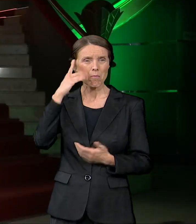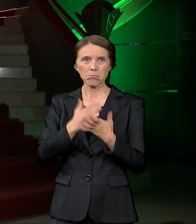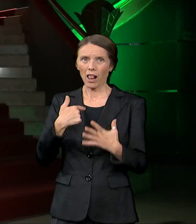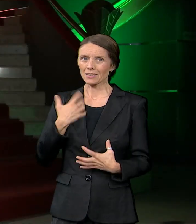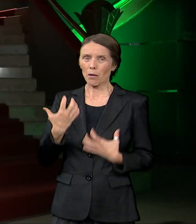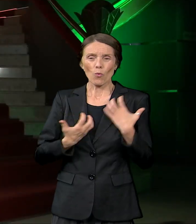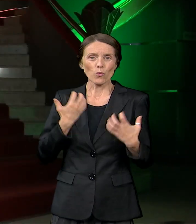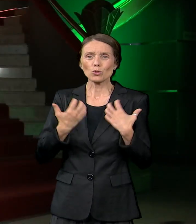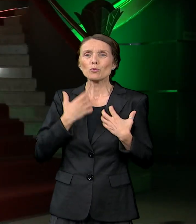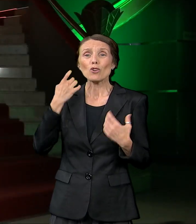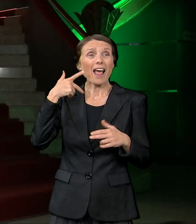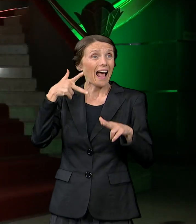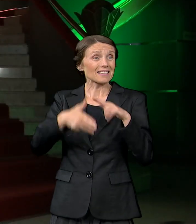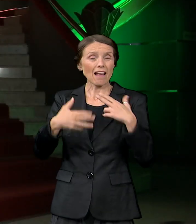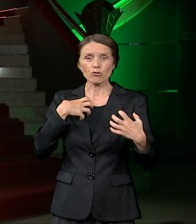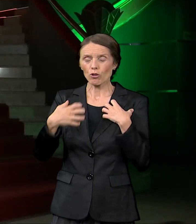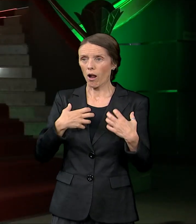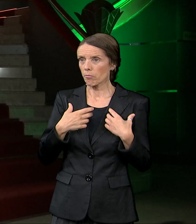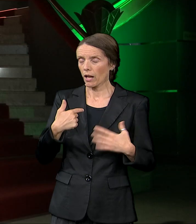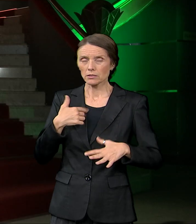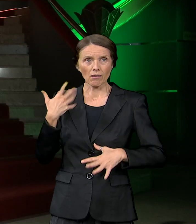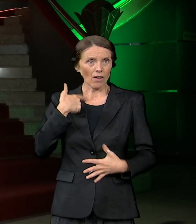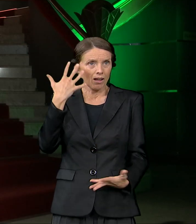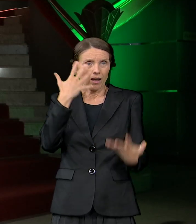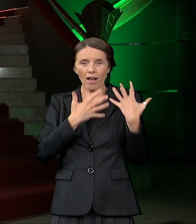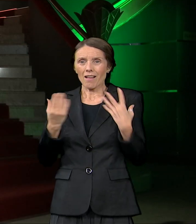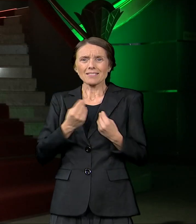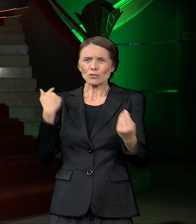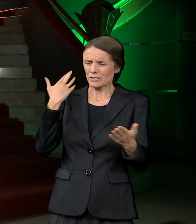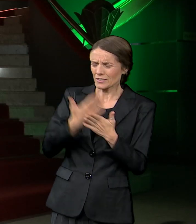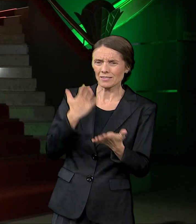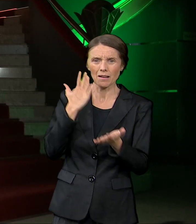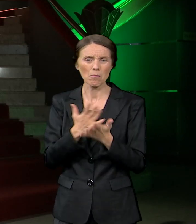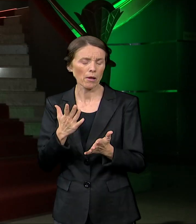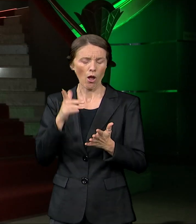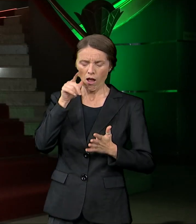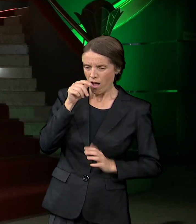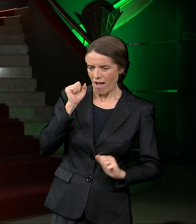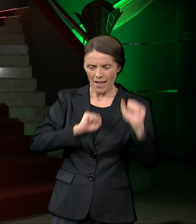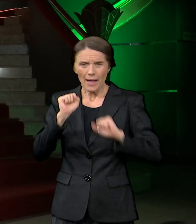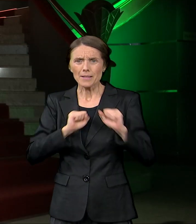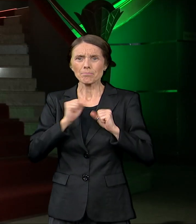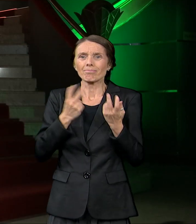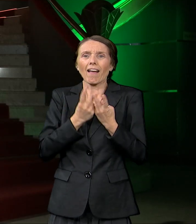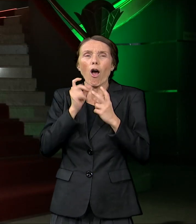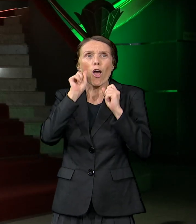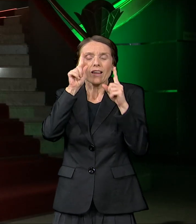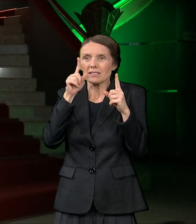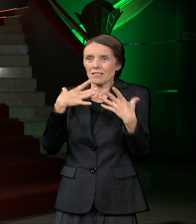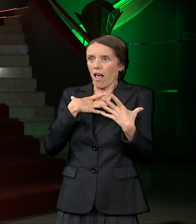izgubljeno. Kad imate tako jedan veliki napor, iznenadan i takva